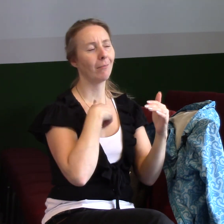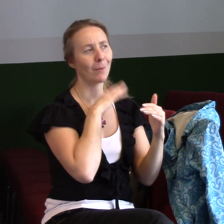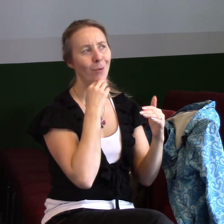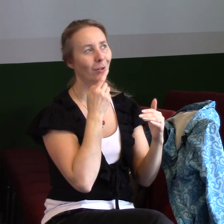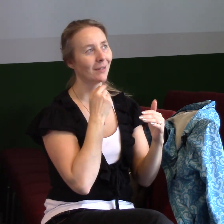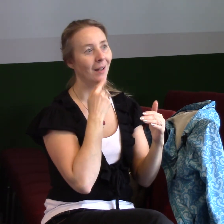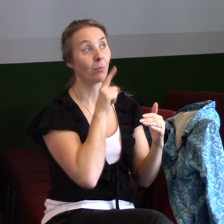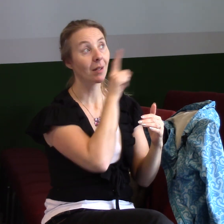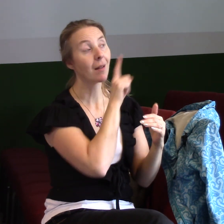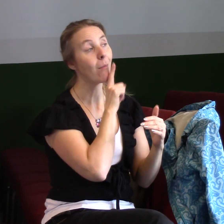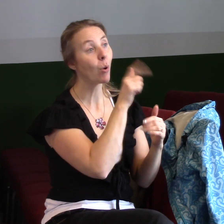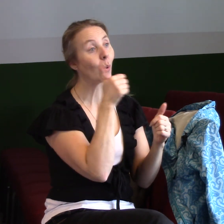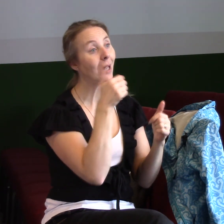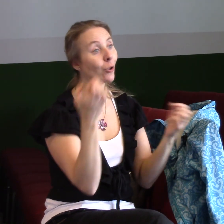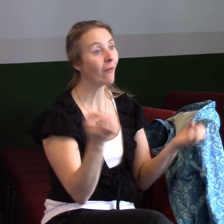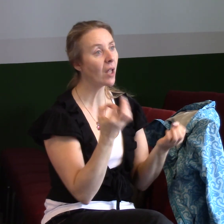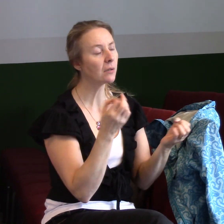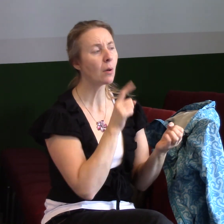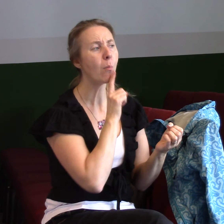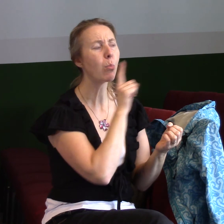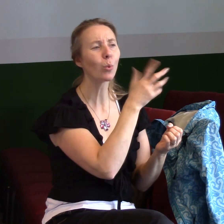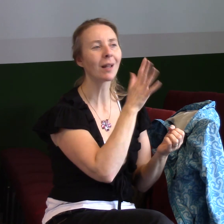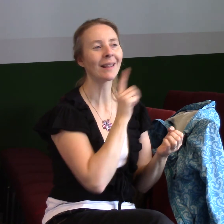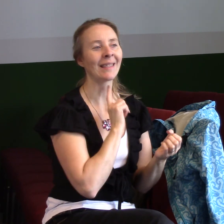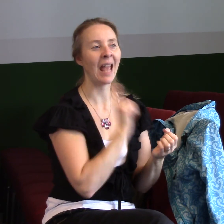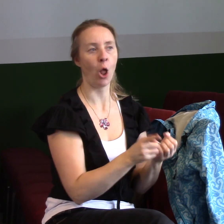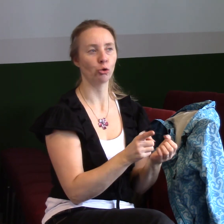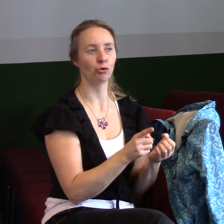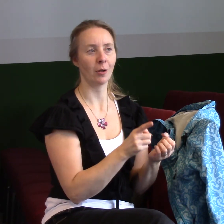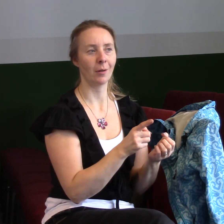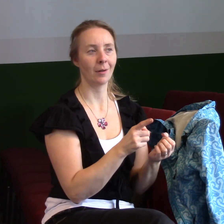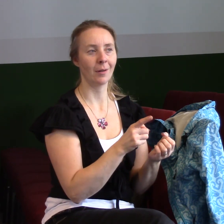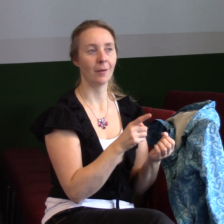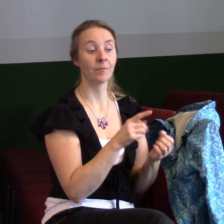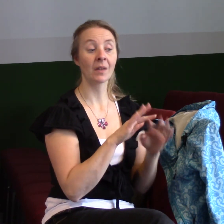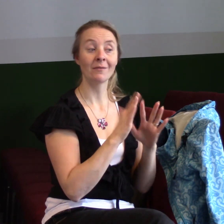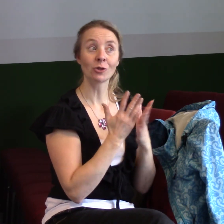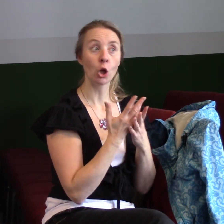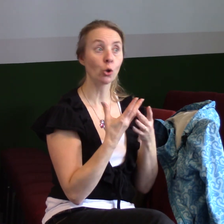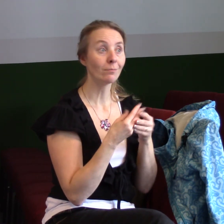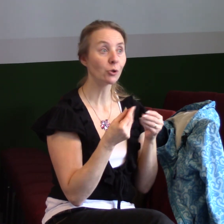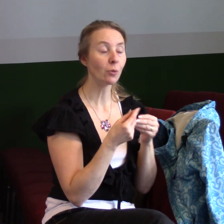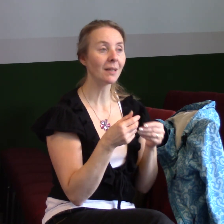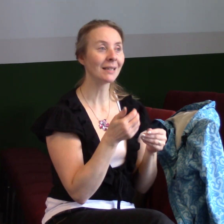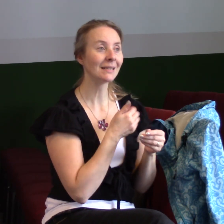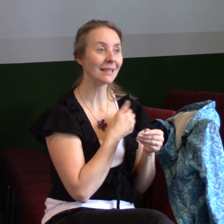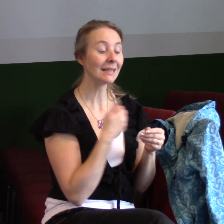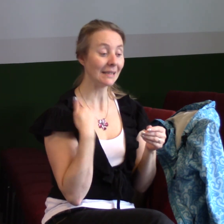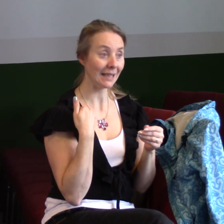věc. Pán Bůh není slibotechno. Pán Bůh a všechny ty příbej starého i nového zákona ukazují absolutní